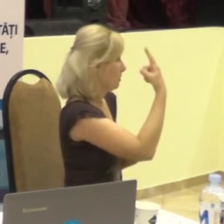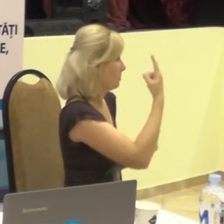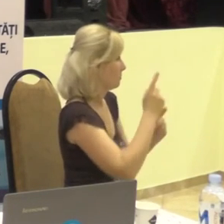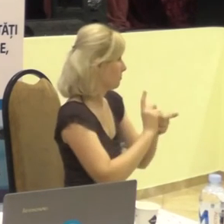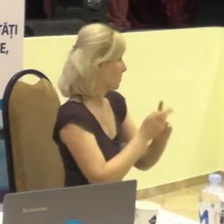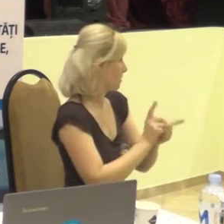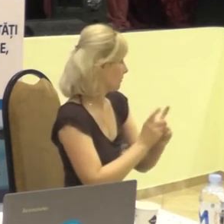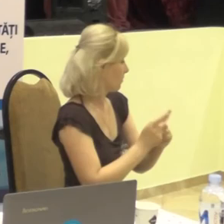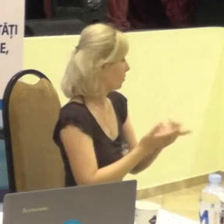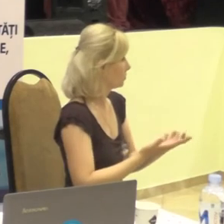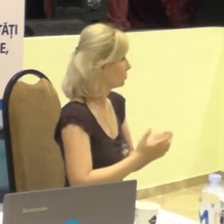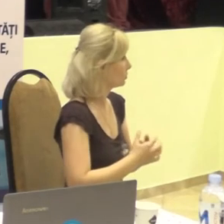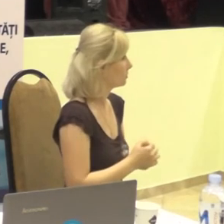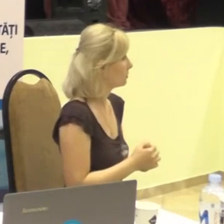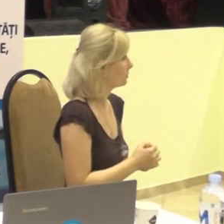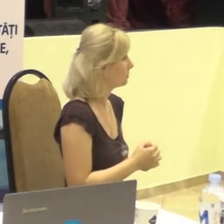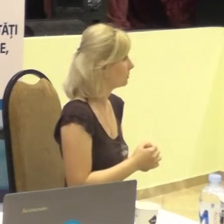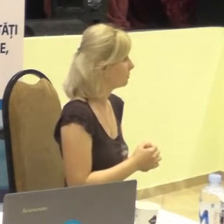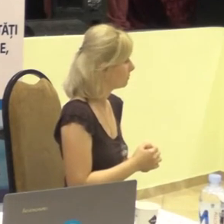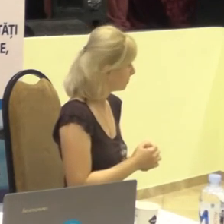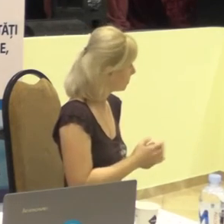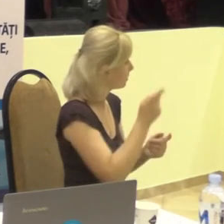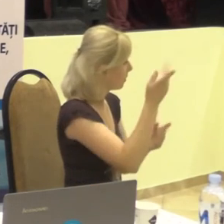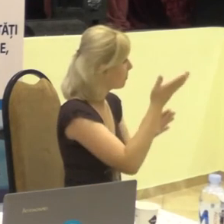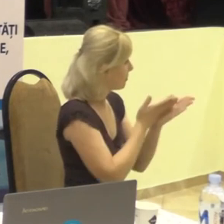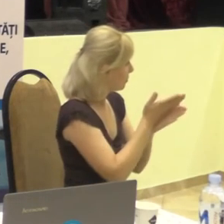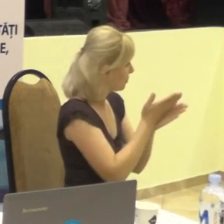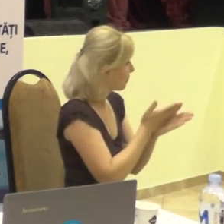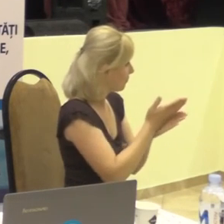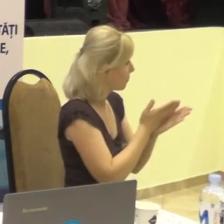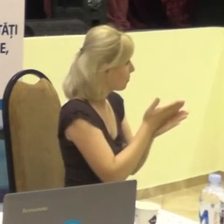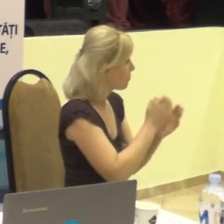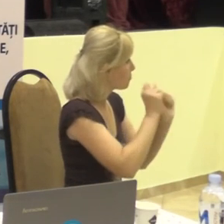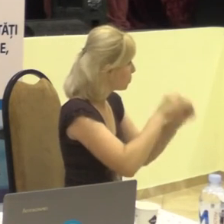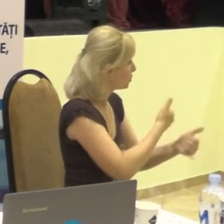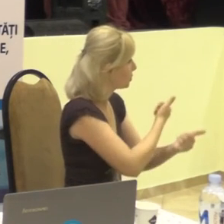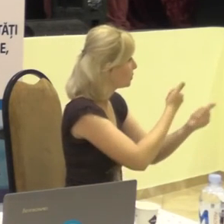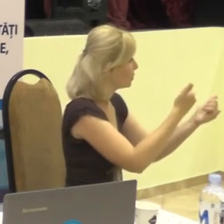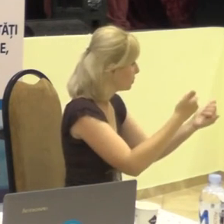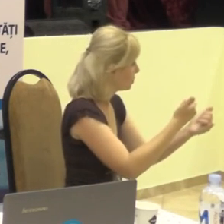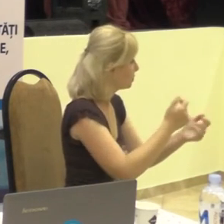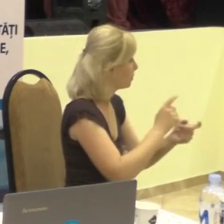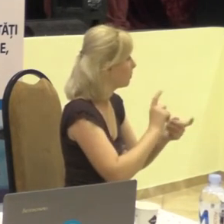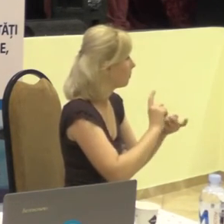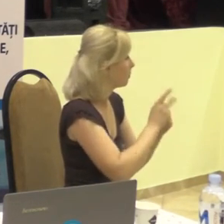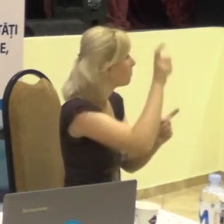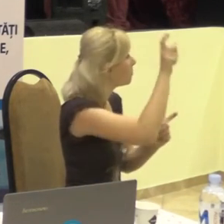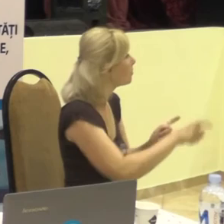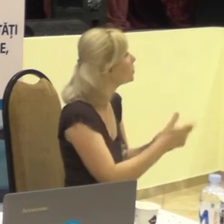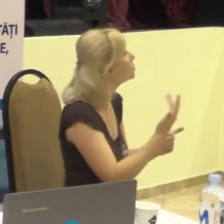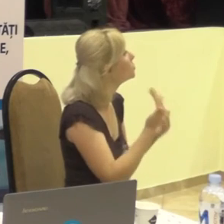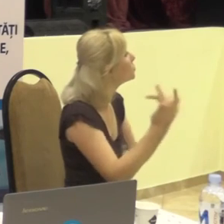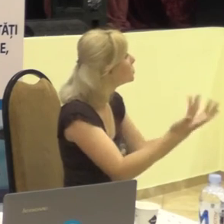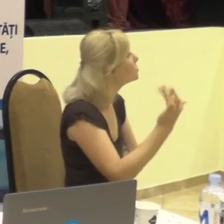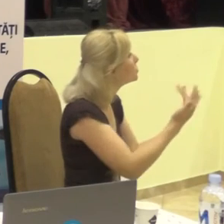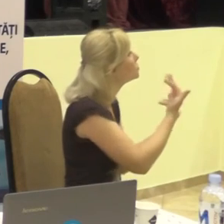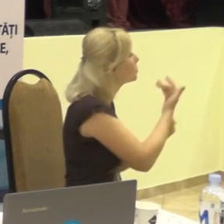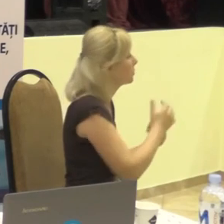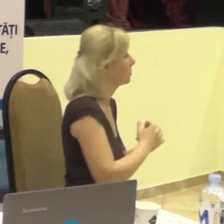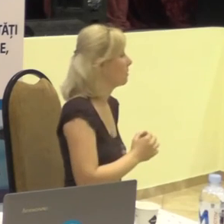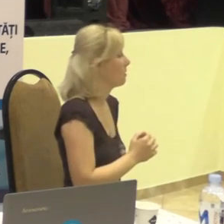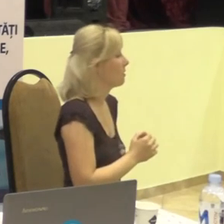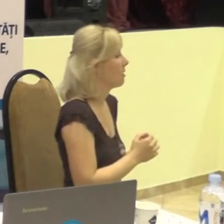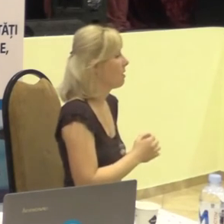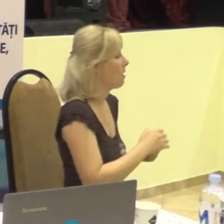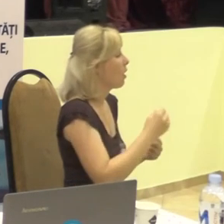deservite de către un translator în limbajul mimico-gestual. Cel mai bun indicator este